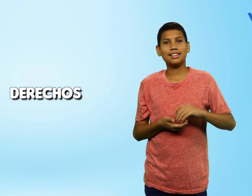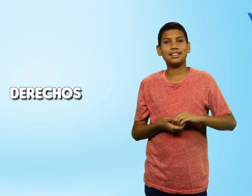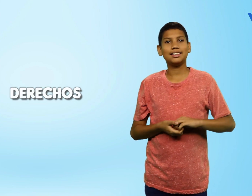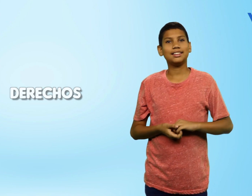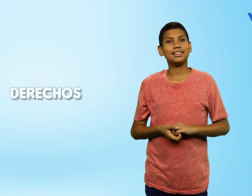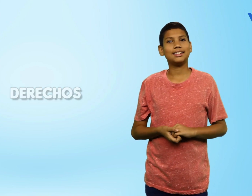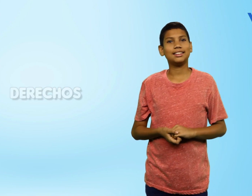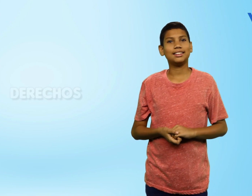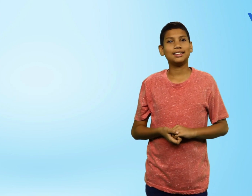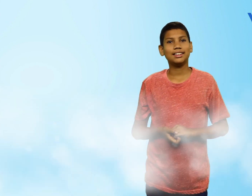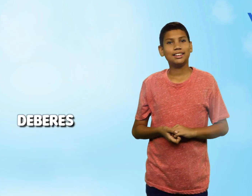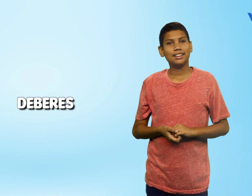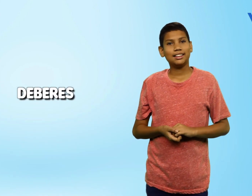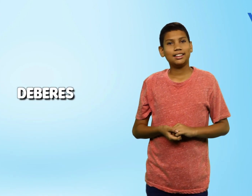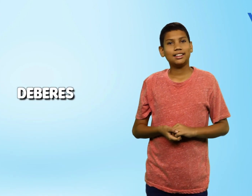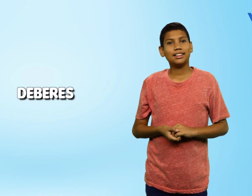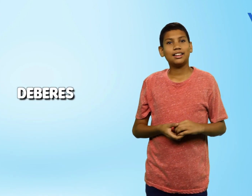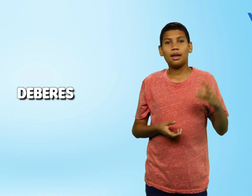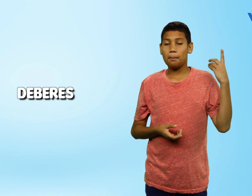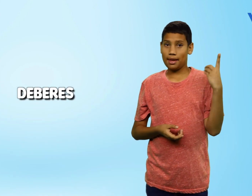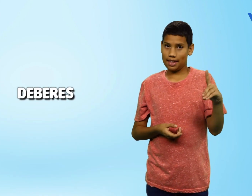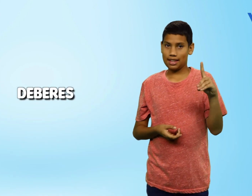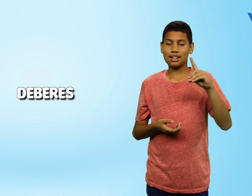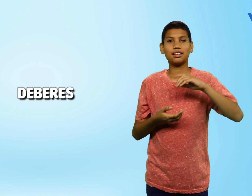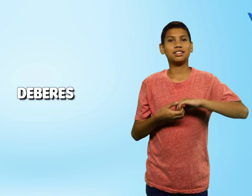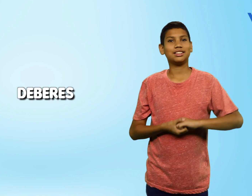Derechos Deberes Deberes